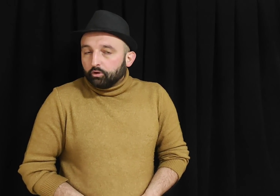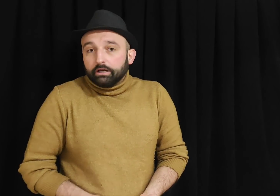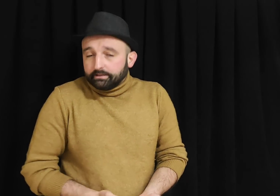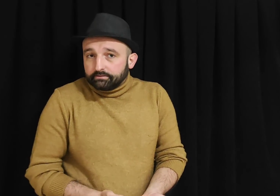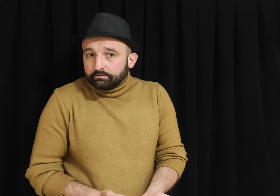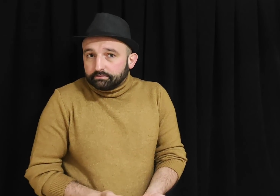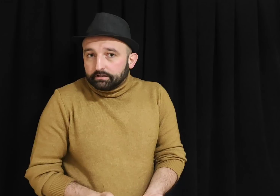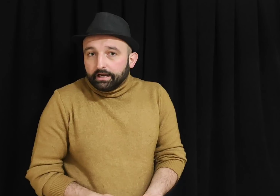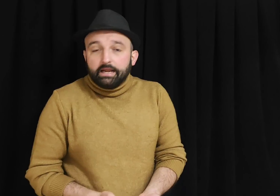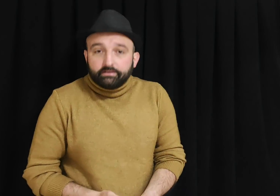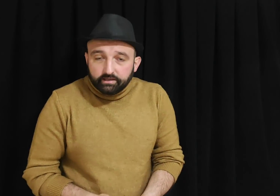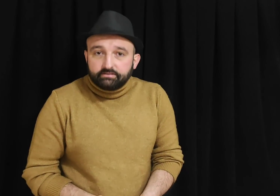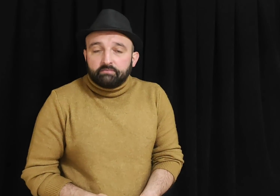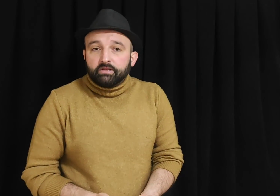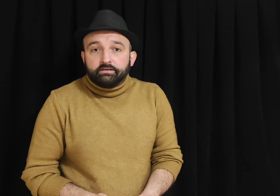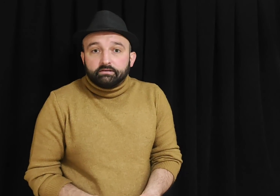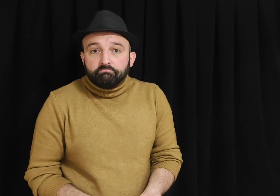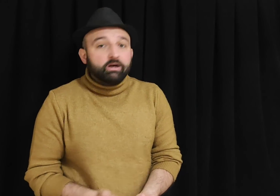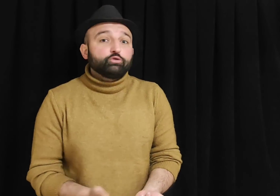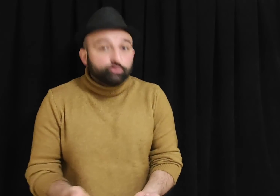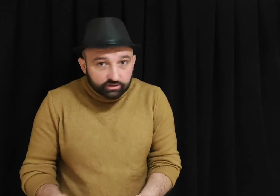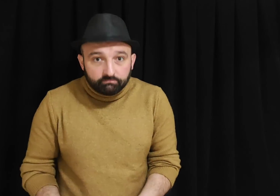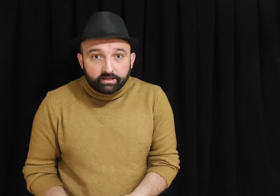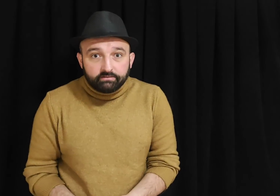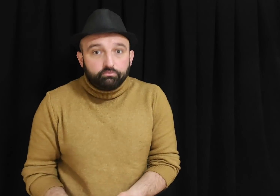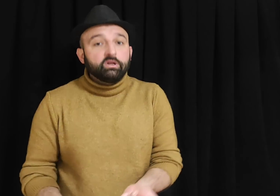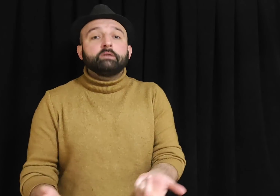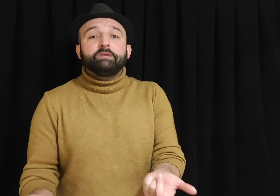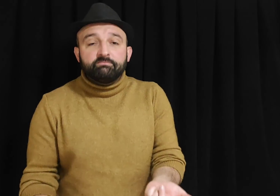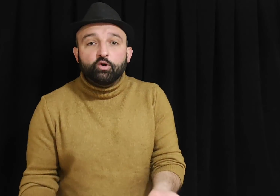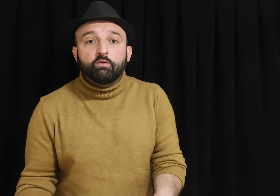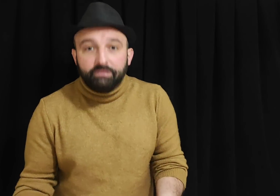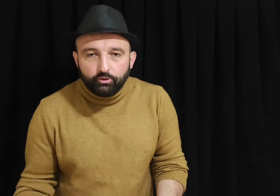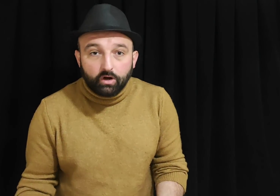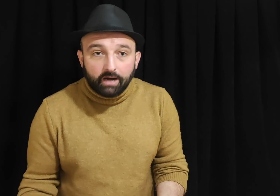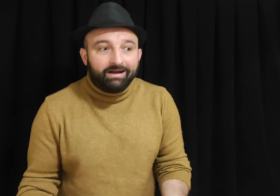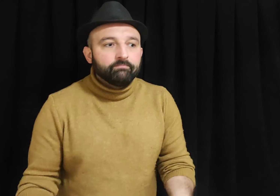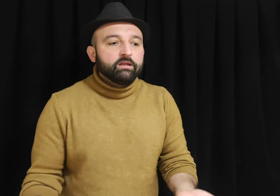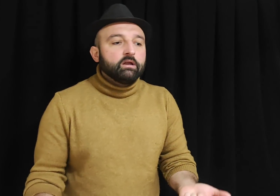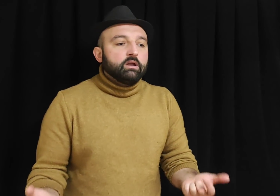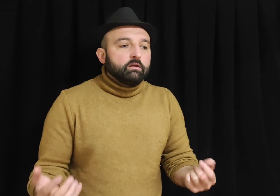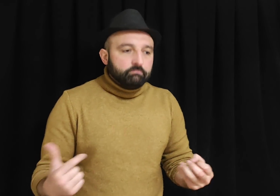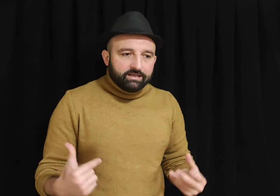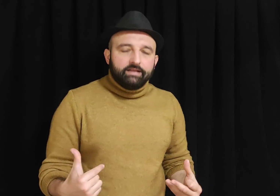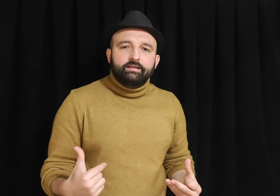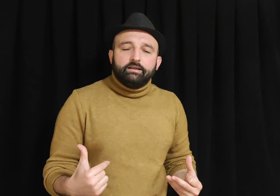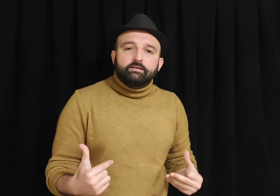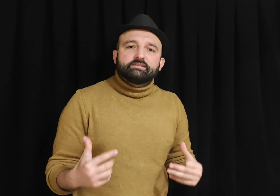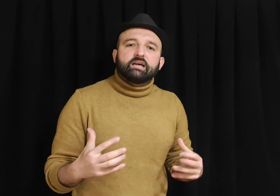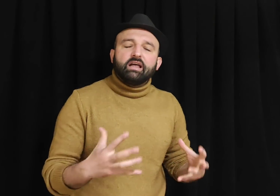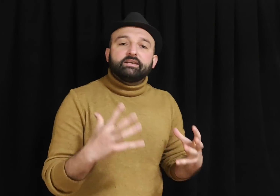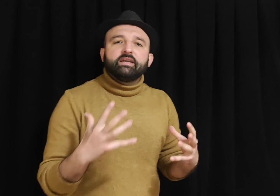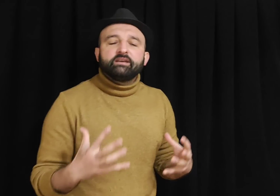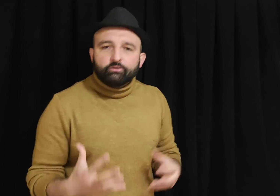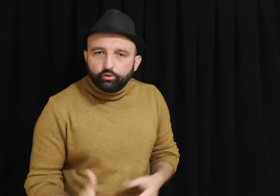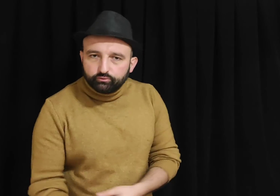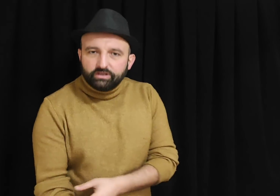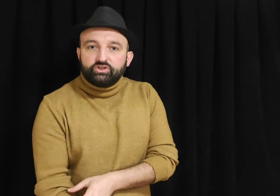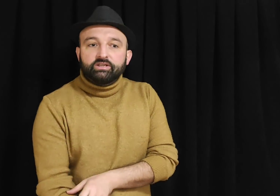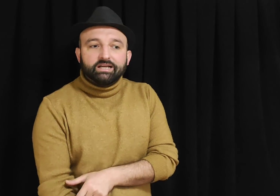dolar, elektrik zamları, mazot zamları bunları bilmiyor mu biliyor ama milleti salak yerine koyduğu için ya